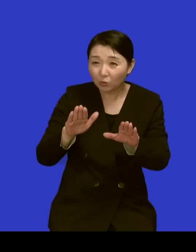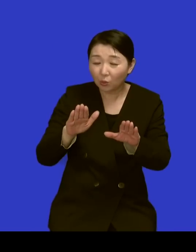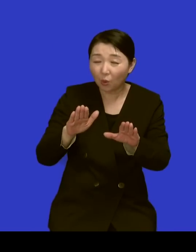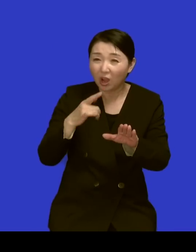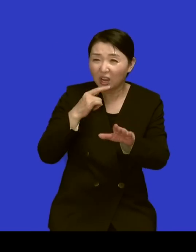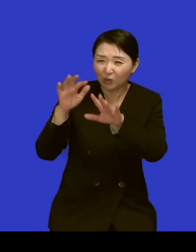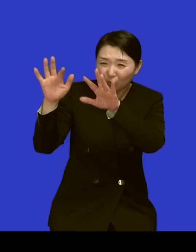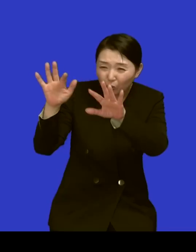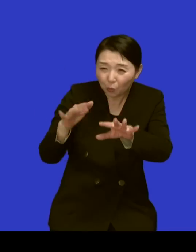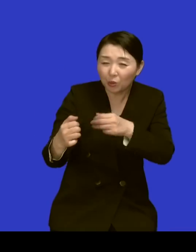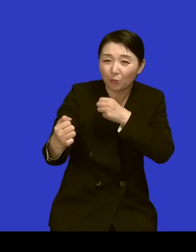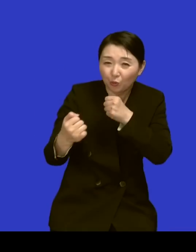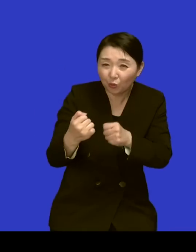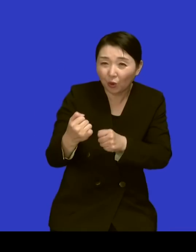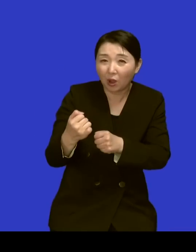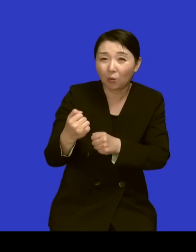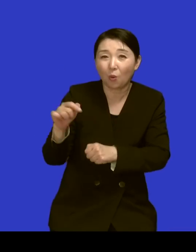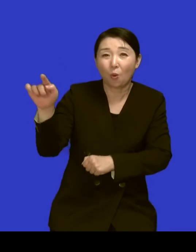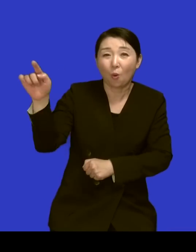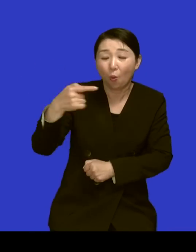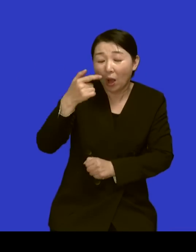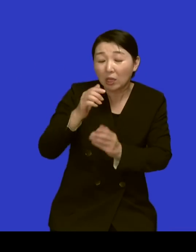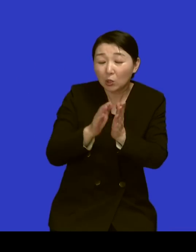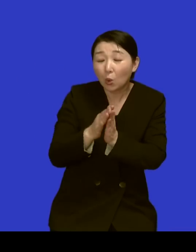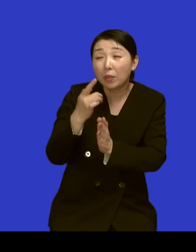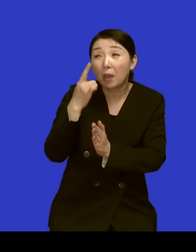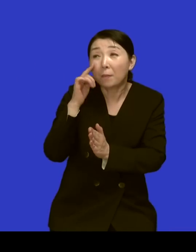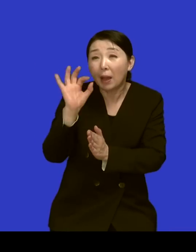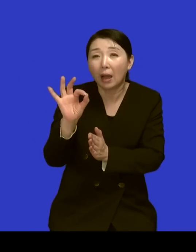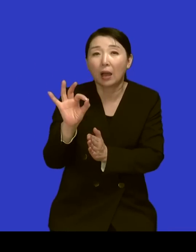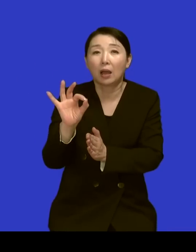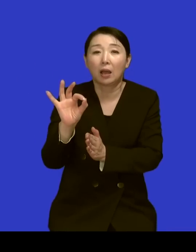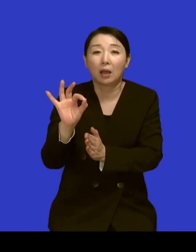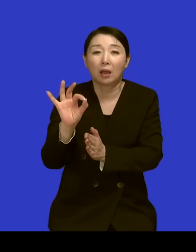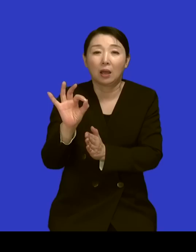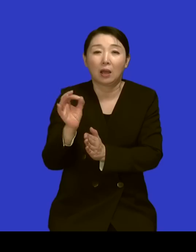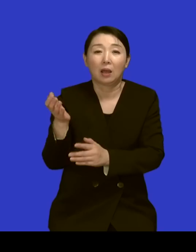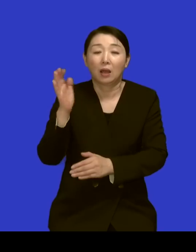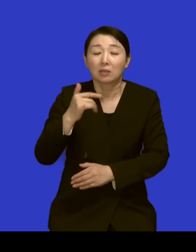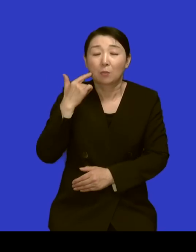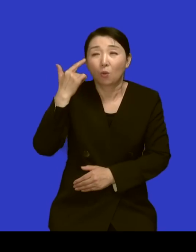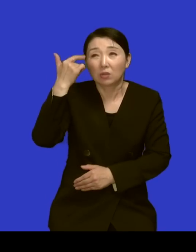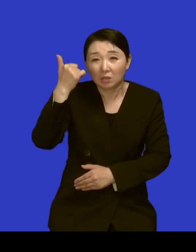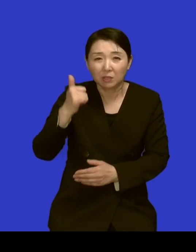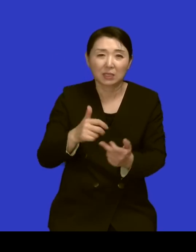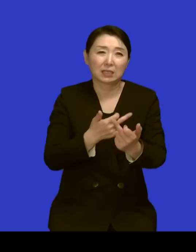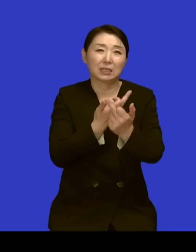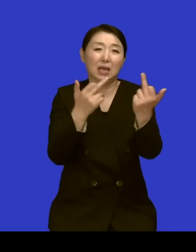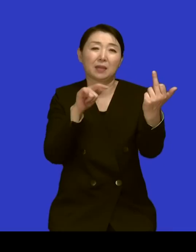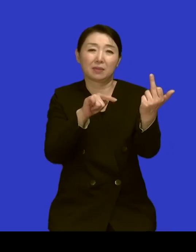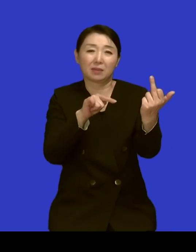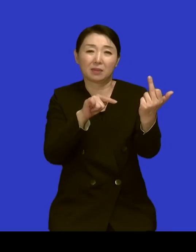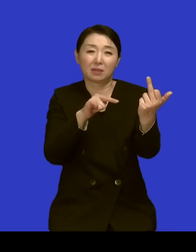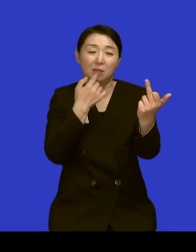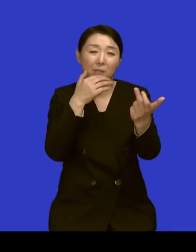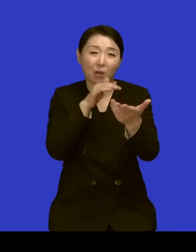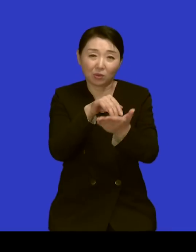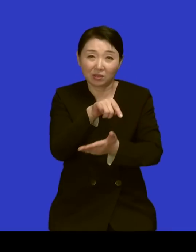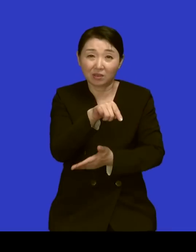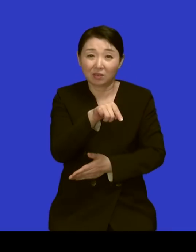하나 한번 보자 몰래 보자고 몰래 보자고 그러고 나가셨는데 네 그 산에 바위에 그냥 등에